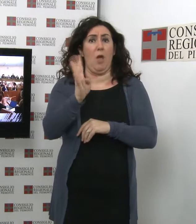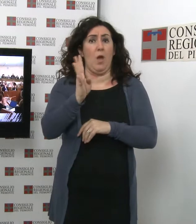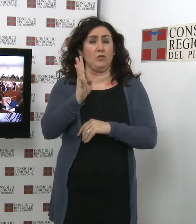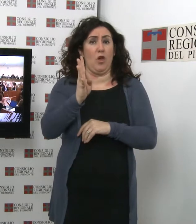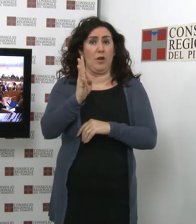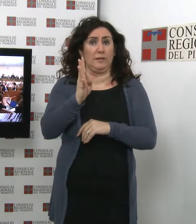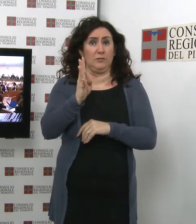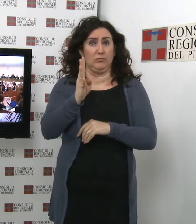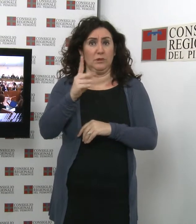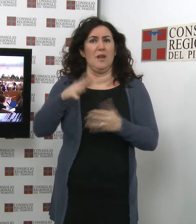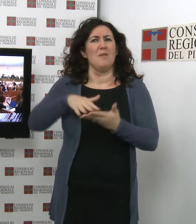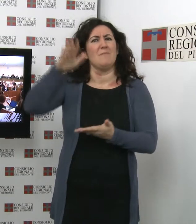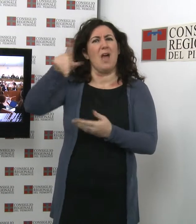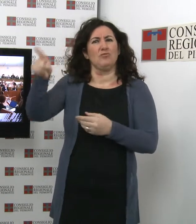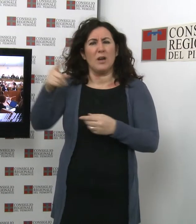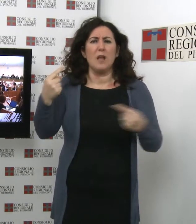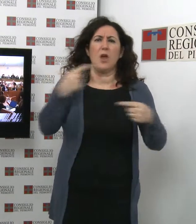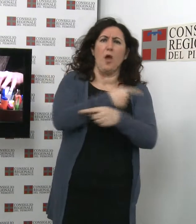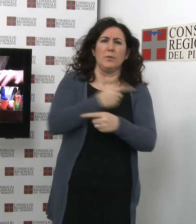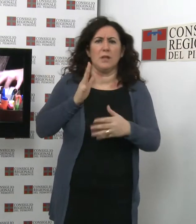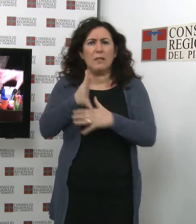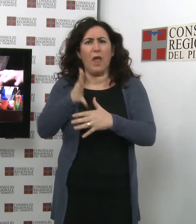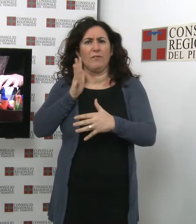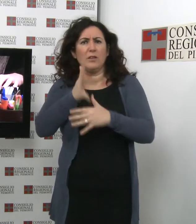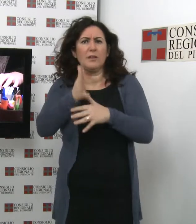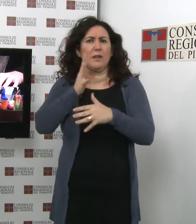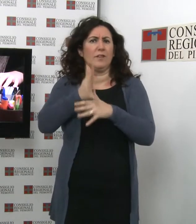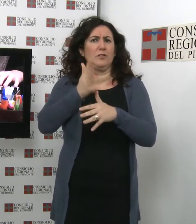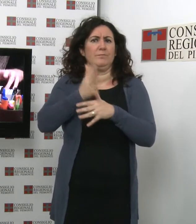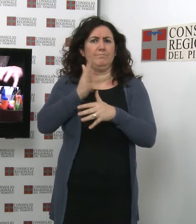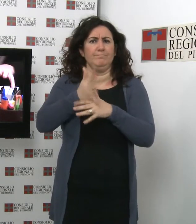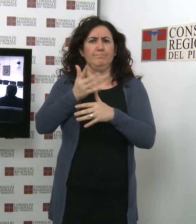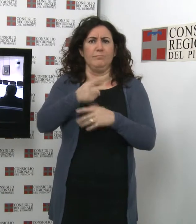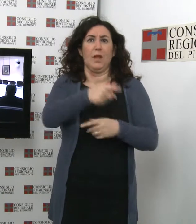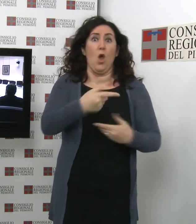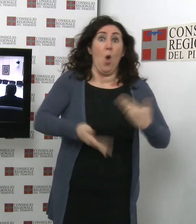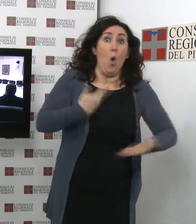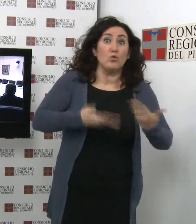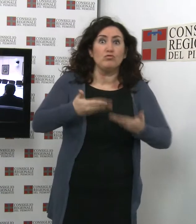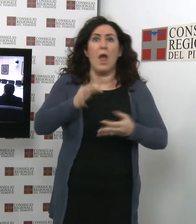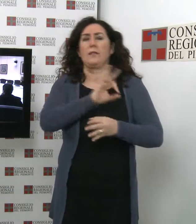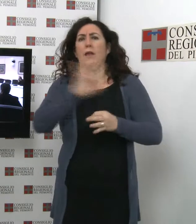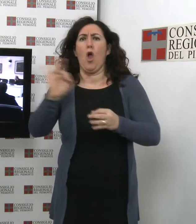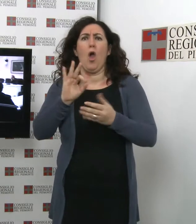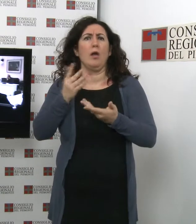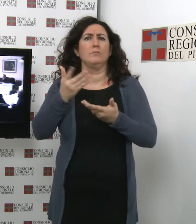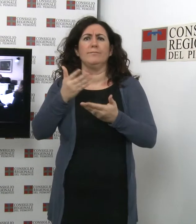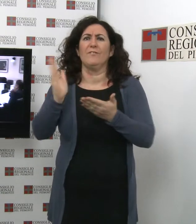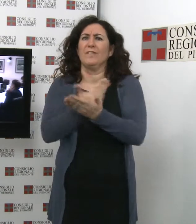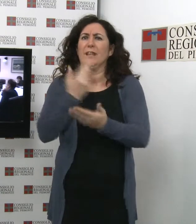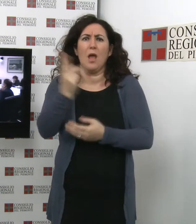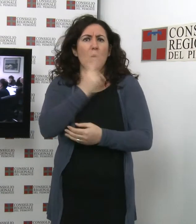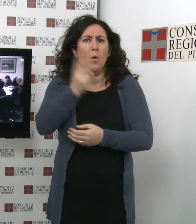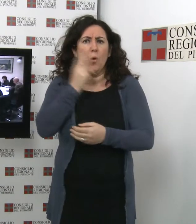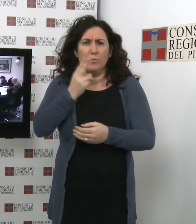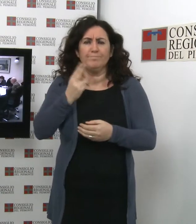Numerosi gli interventi della maggioranza e delle opposizioni sulle materie ritenute indifferibili e urgenti. Durante una pausa dei lavori, la conferenza dei